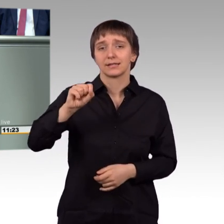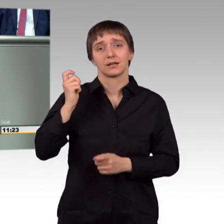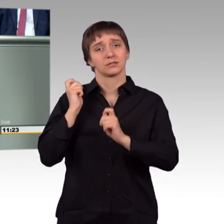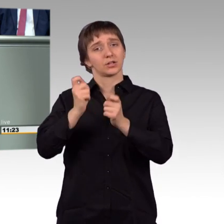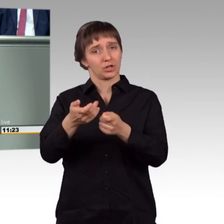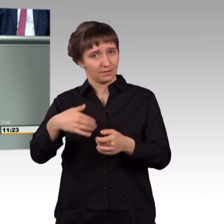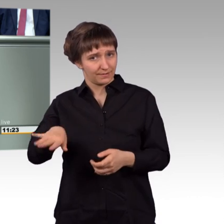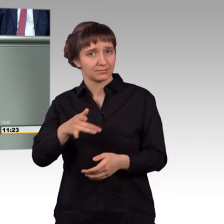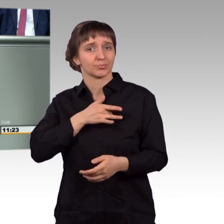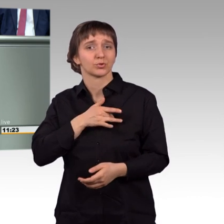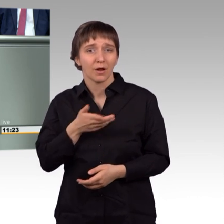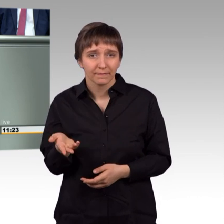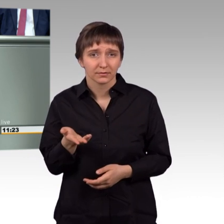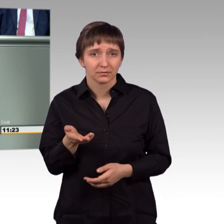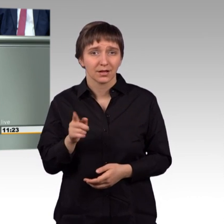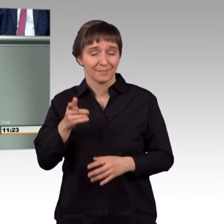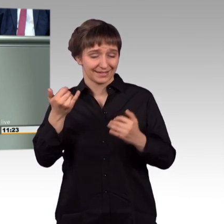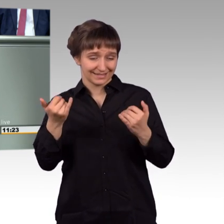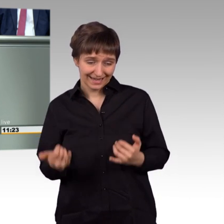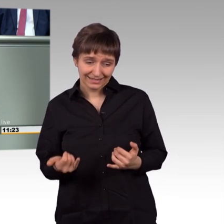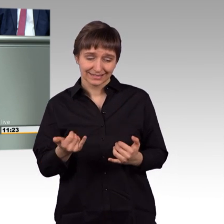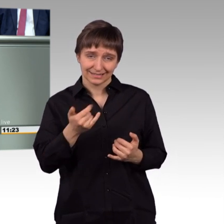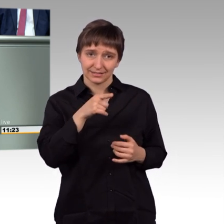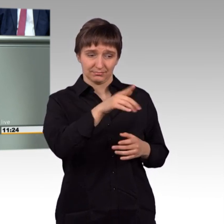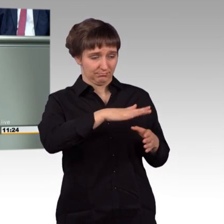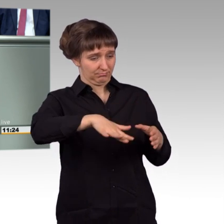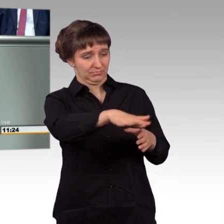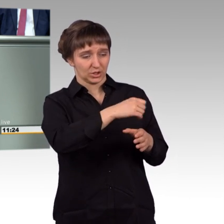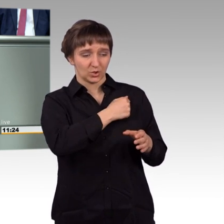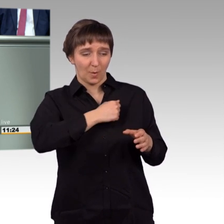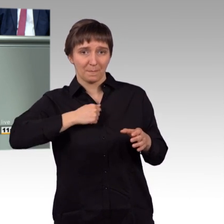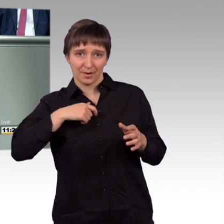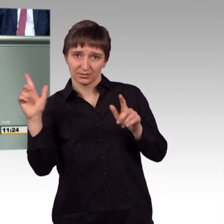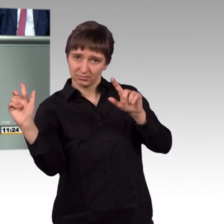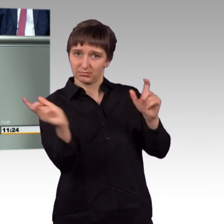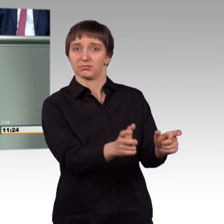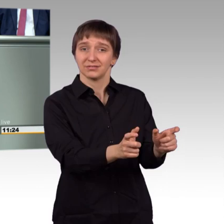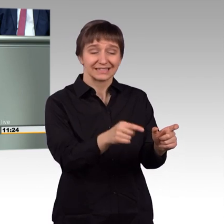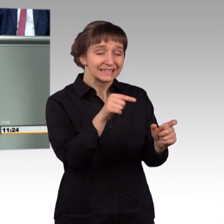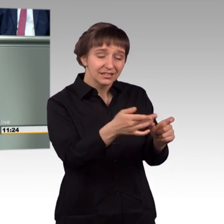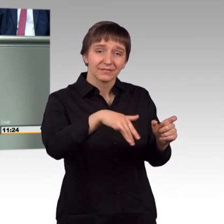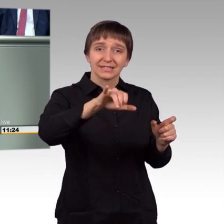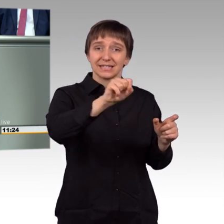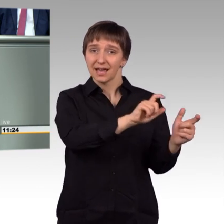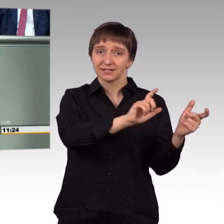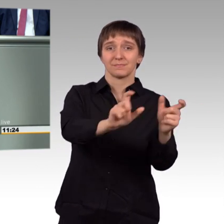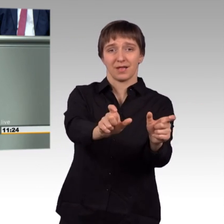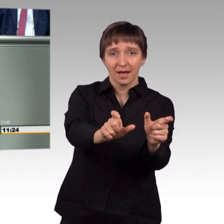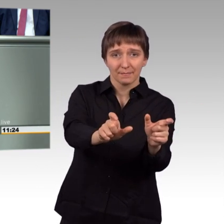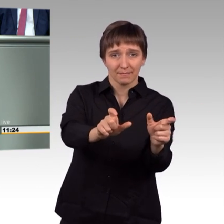Aber die Truppen, die dort jetzt bekämpft werden, die haben gegen den IS gekämpft. Und das muss man ja